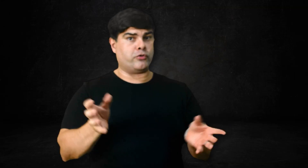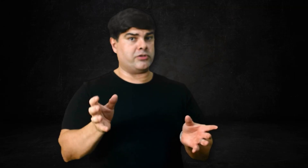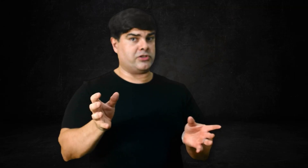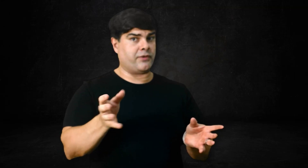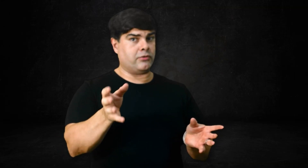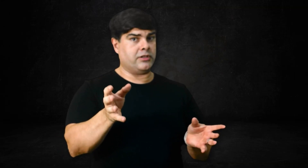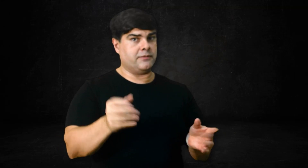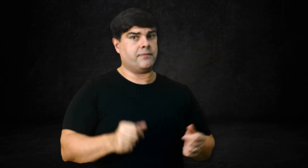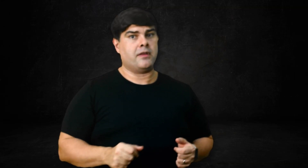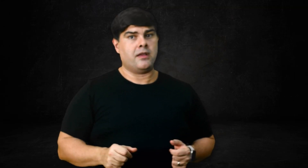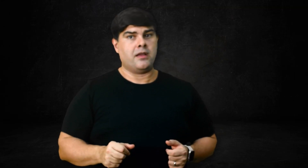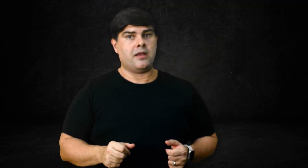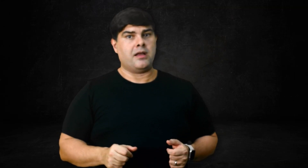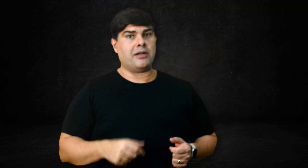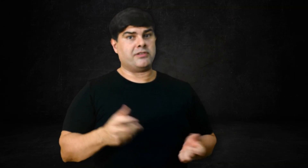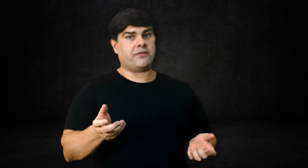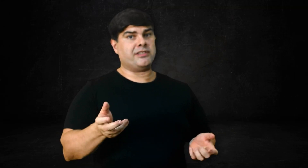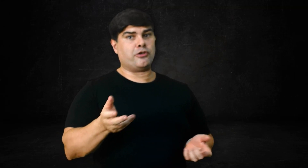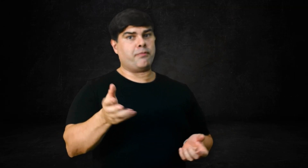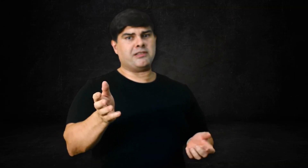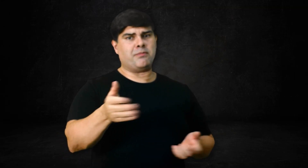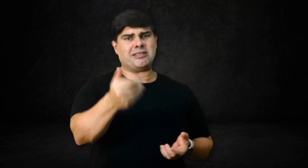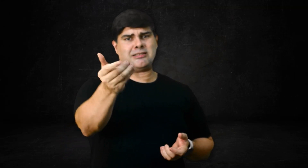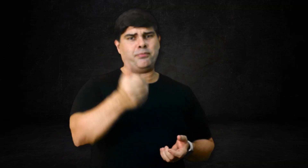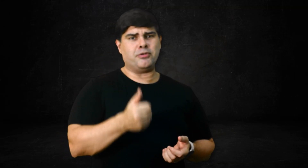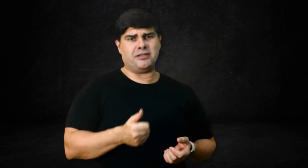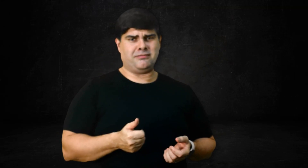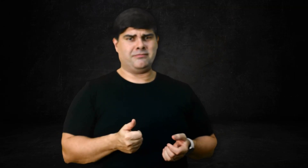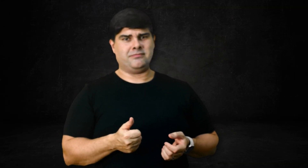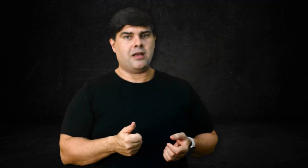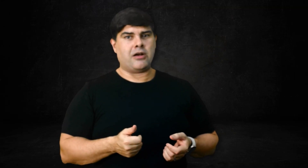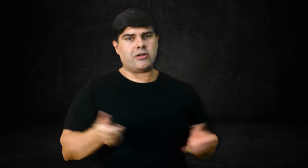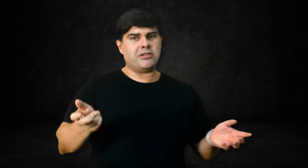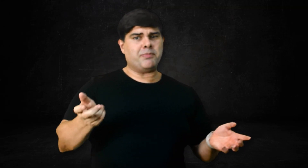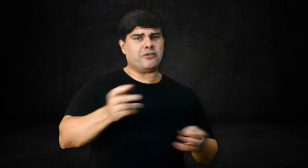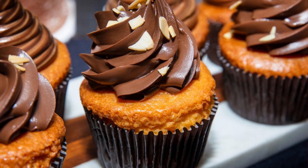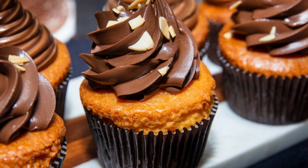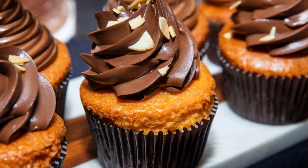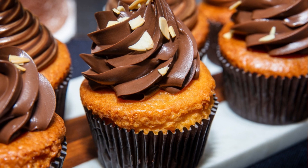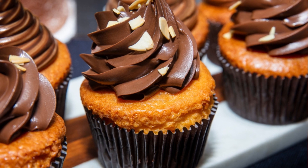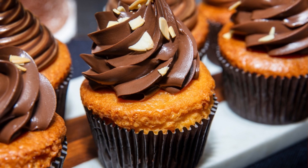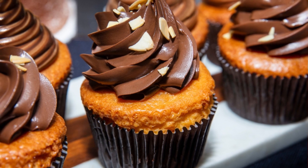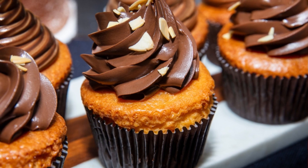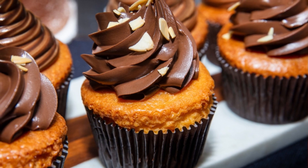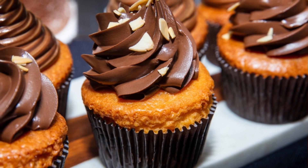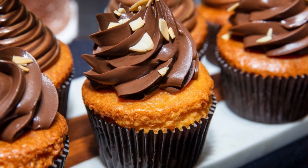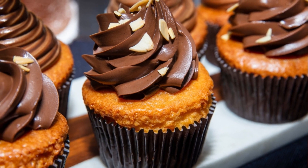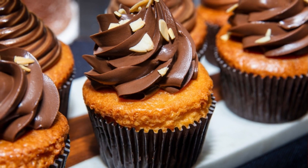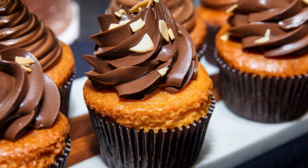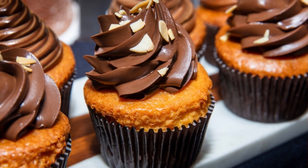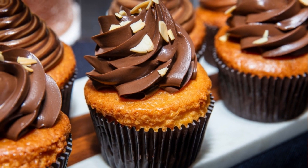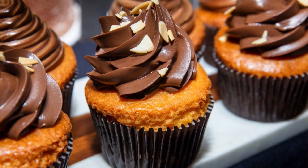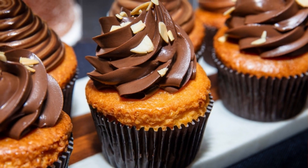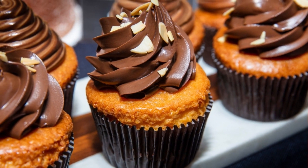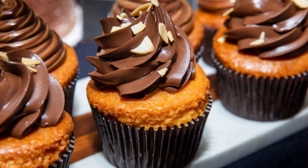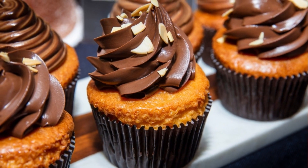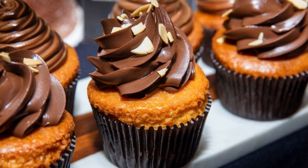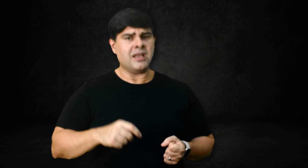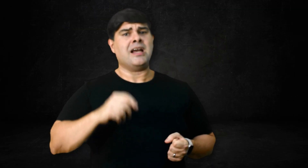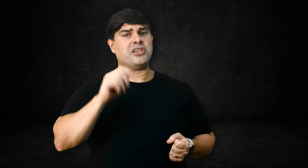como a gente já falou aí. A não ser que você come, por exemplo, batata pura, né? Agora, nem preciso mencionar os doces, né? Imagina os estragos que eles não fazem. As